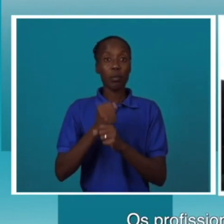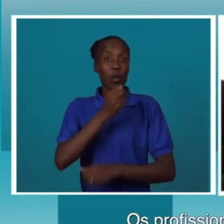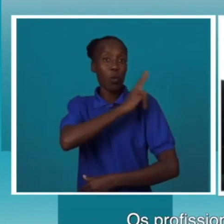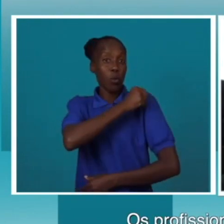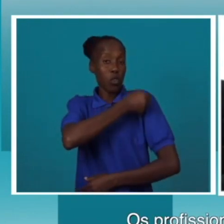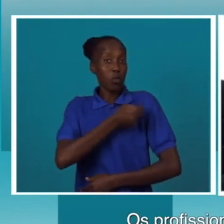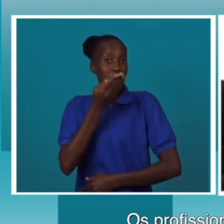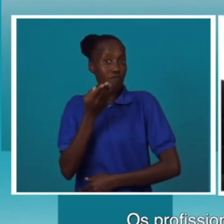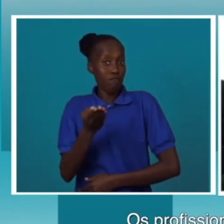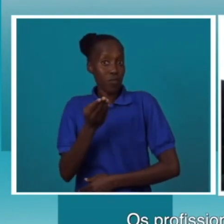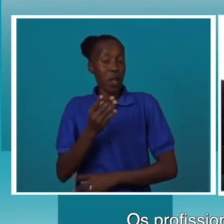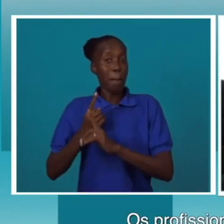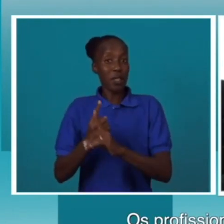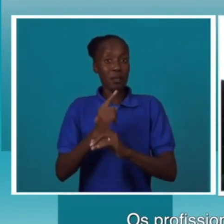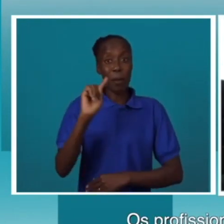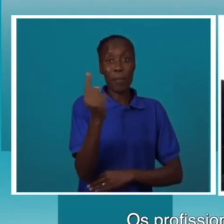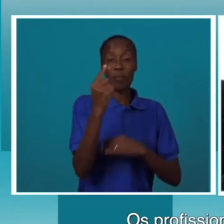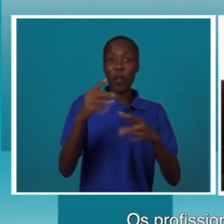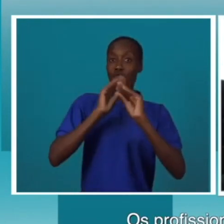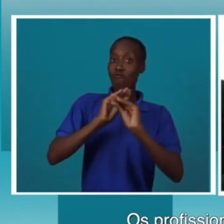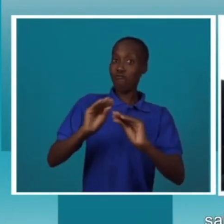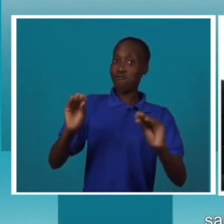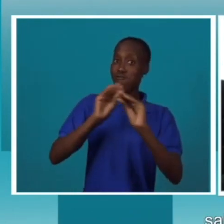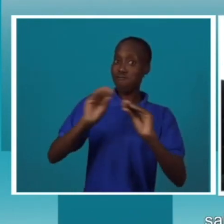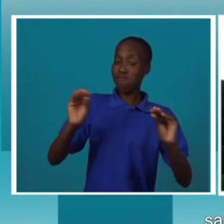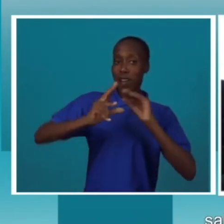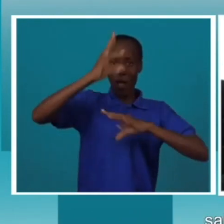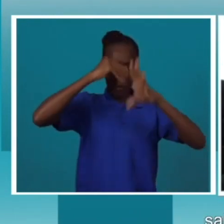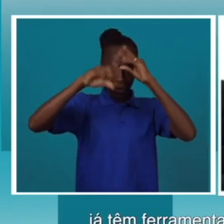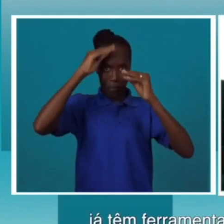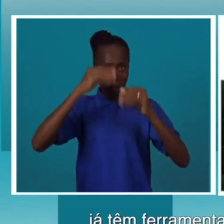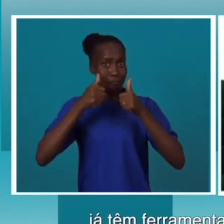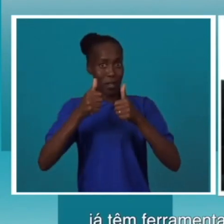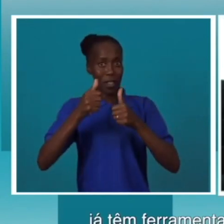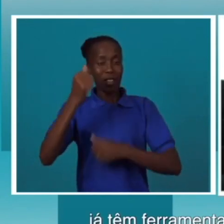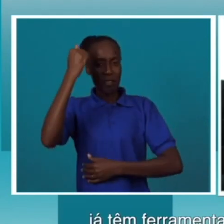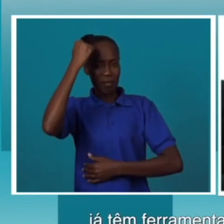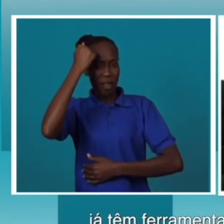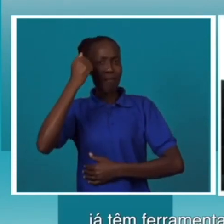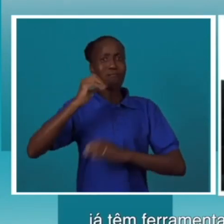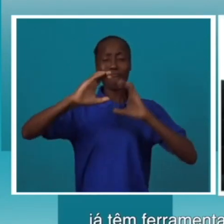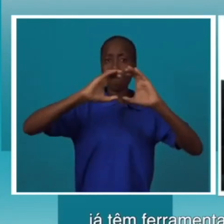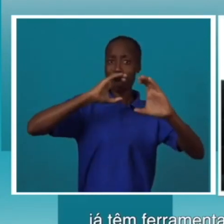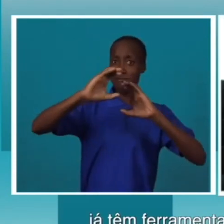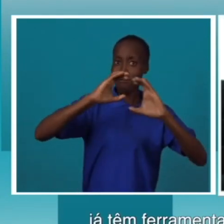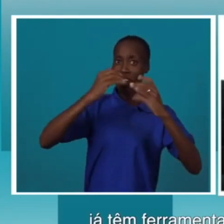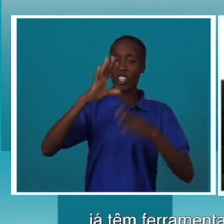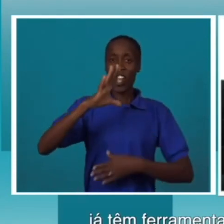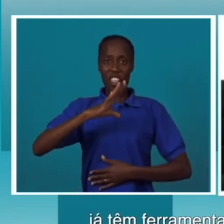nesta primeira formação aprenderam bem, sabem comunicar, já têm ferramentas para melhorar